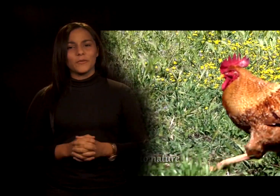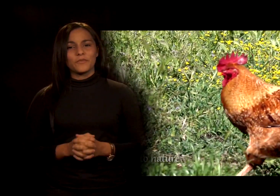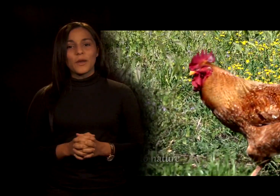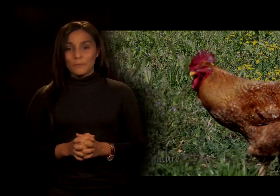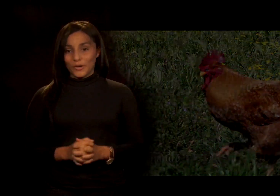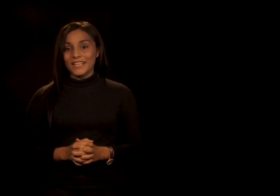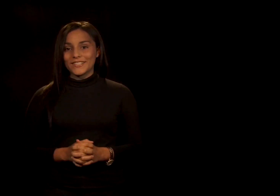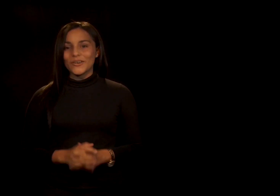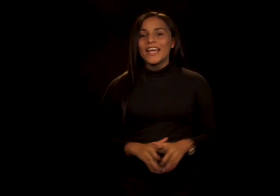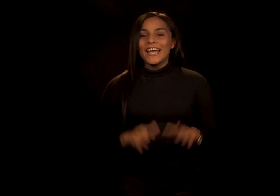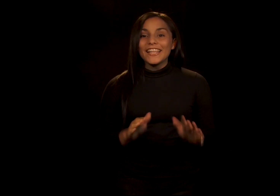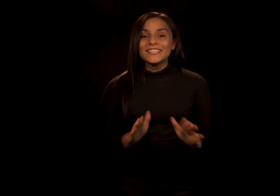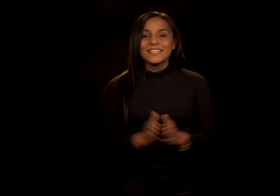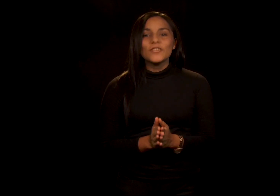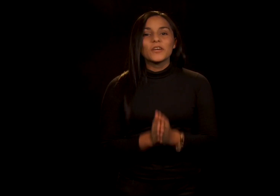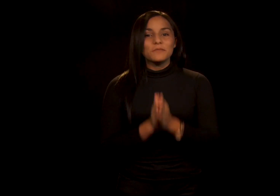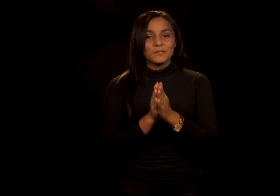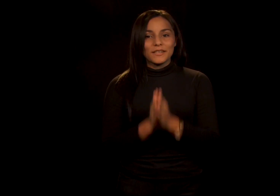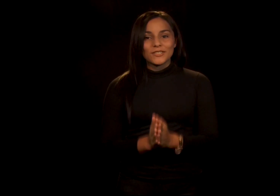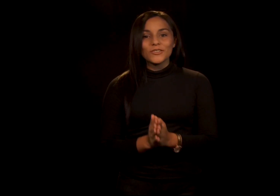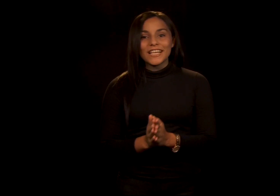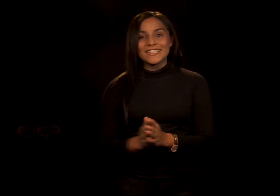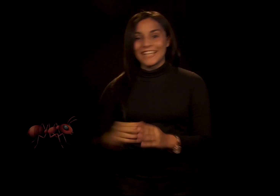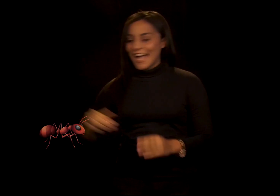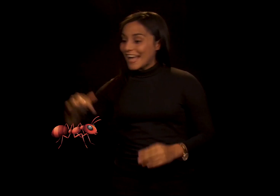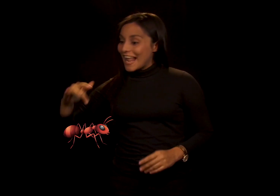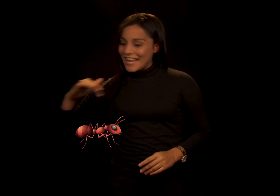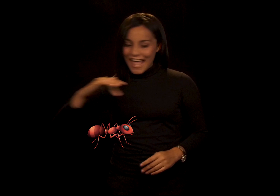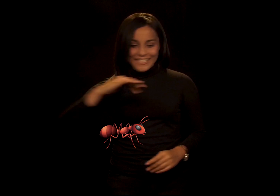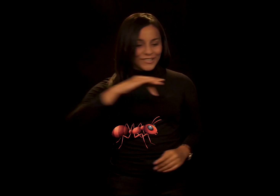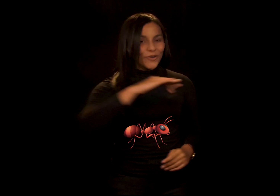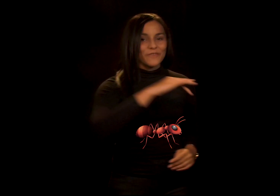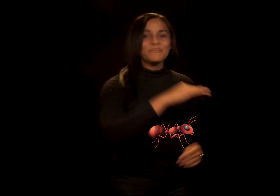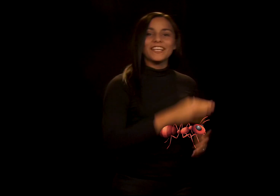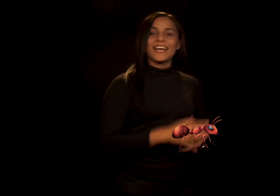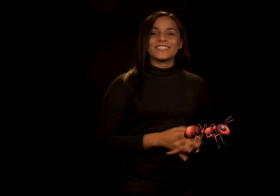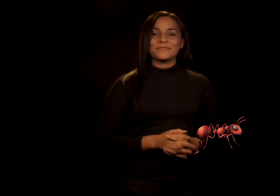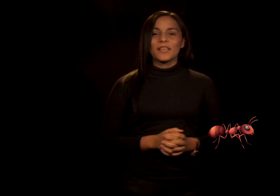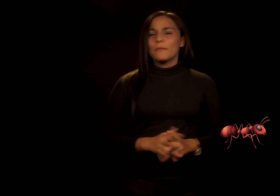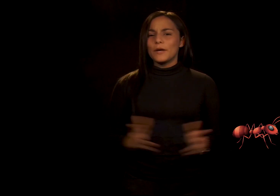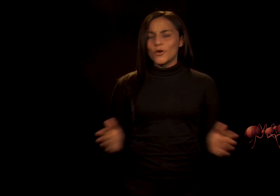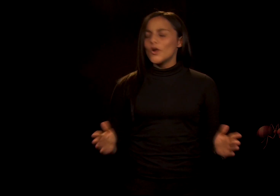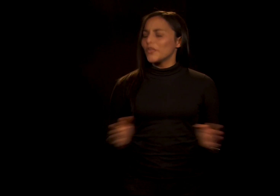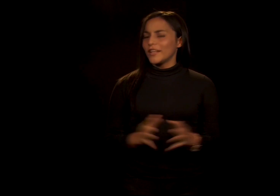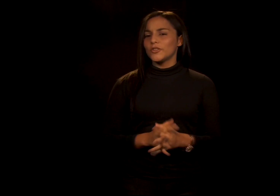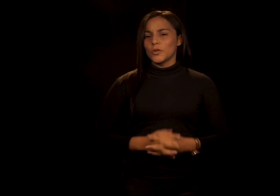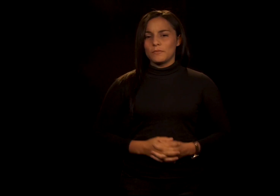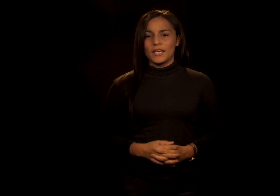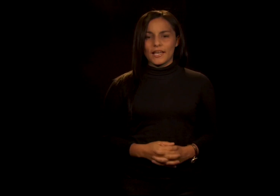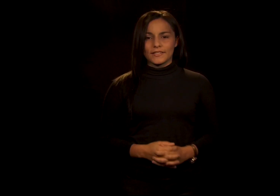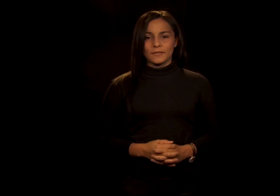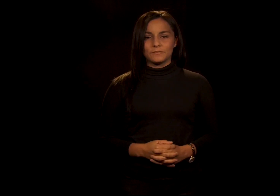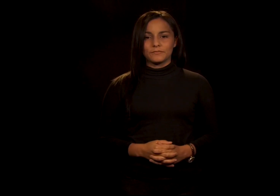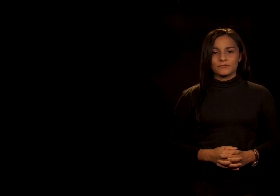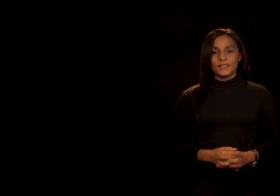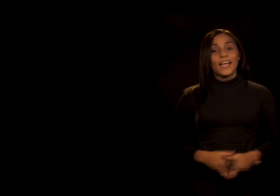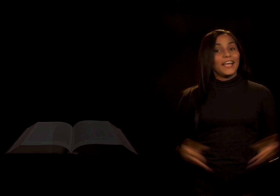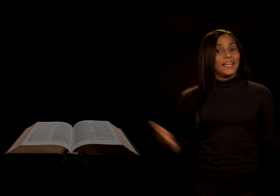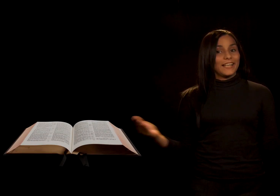Por eso he decidido que mis mascotas serán las hormigas, pero no dentro de mi casa En la